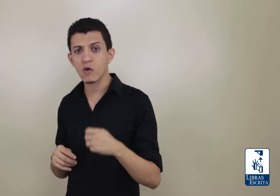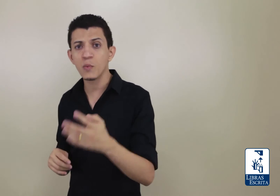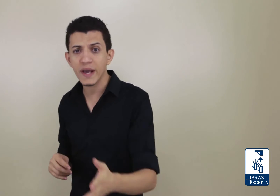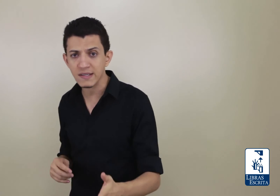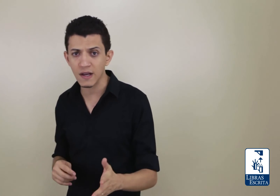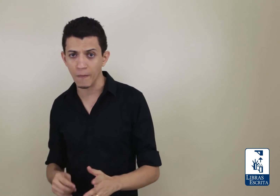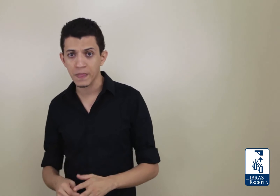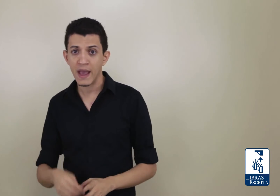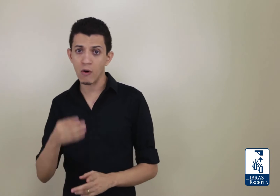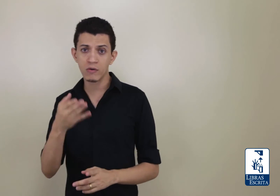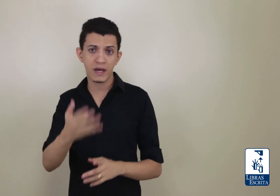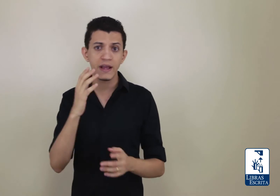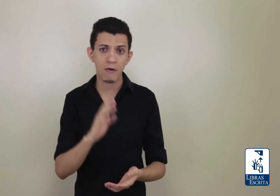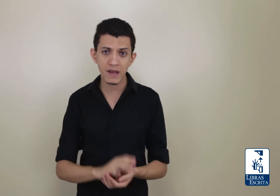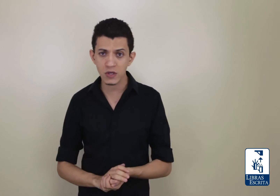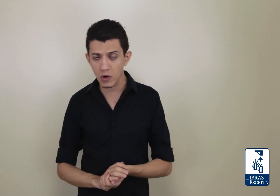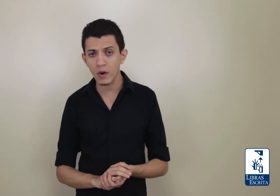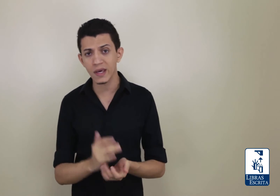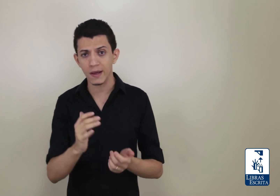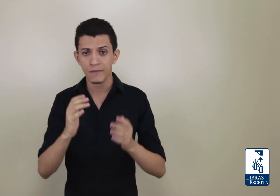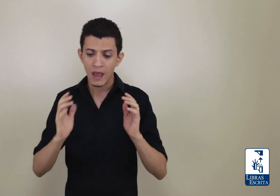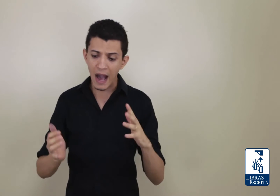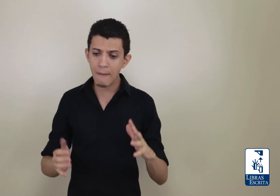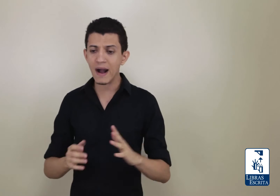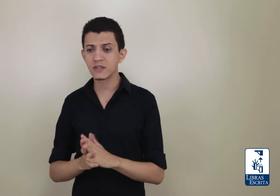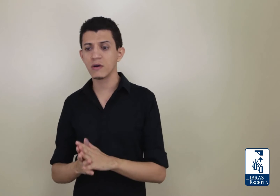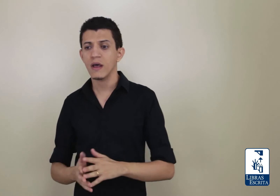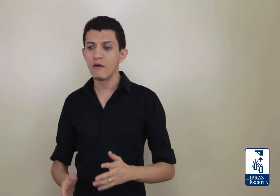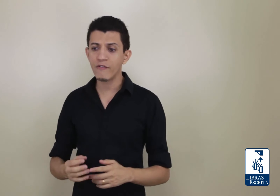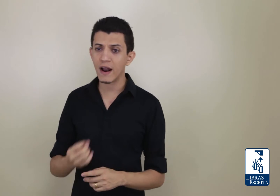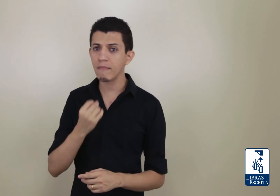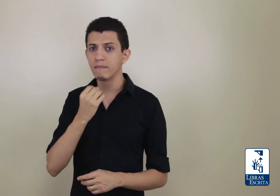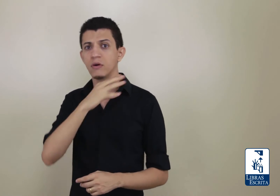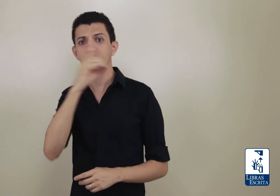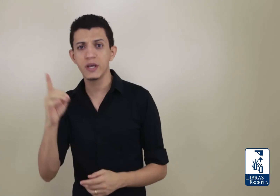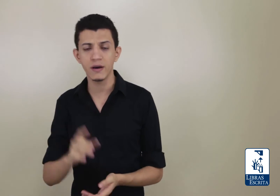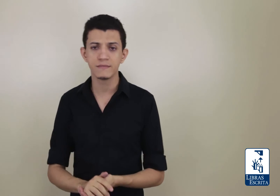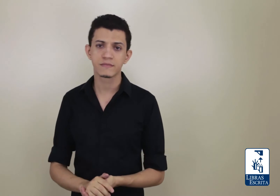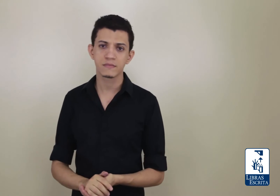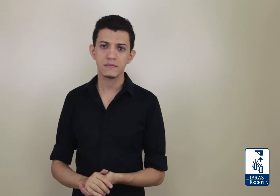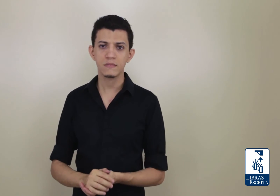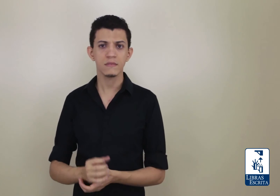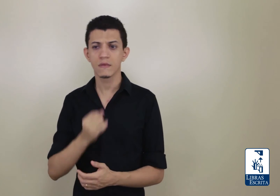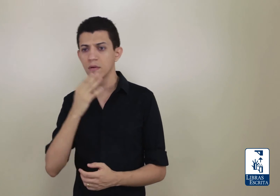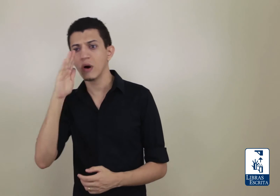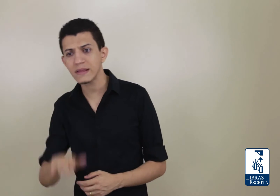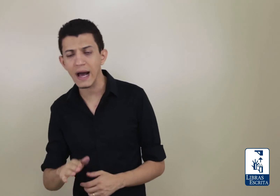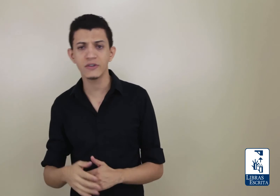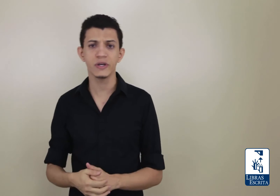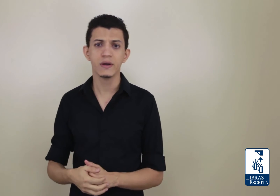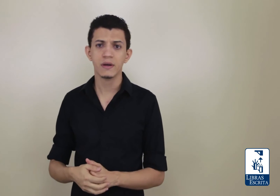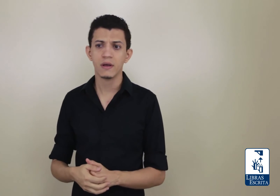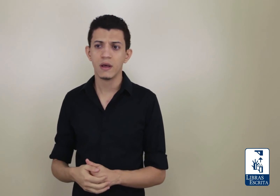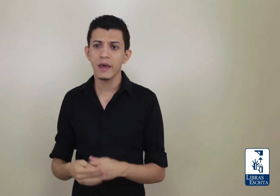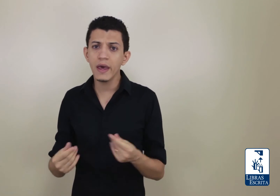comunicação. É o que o Daniel mencionou aqui. Ah, Madison, eu vou falar bom dia, boa tarde, e